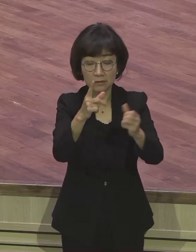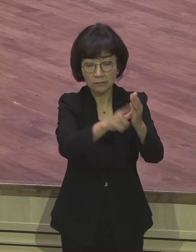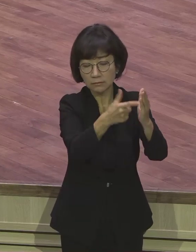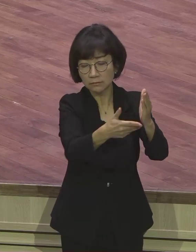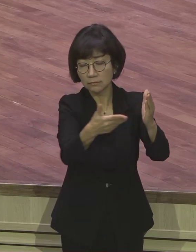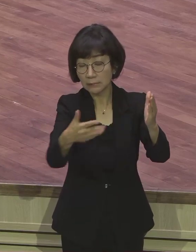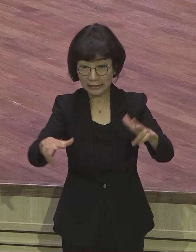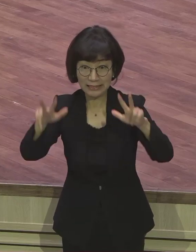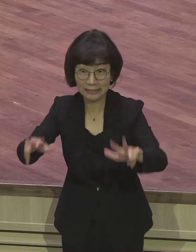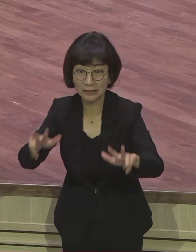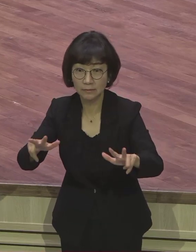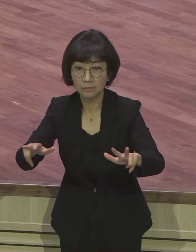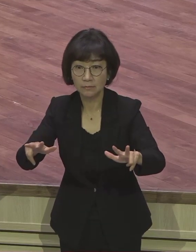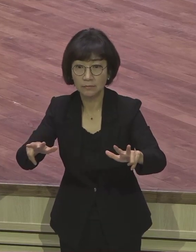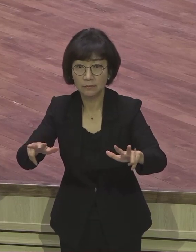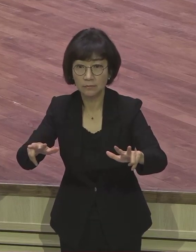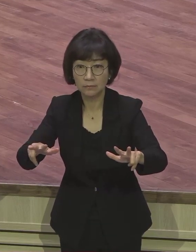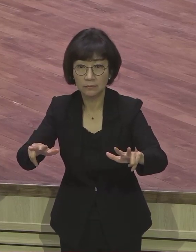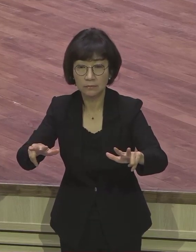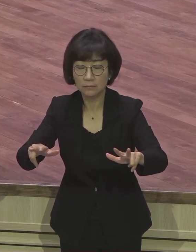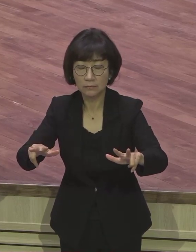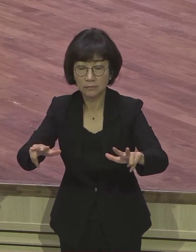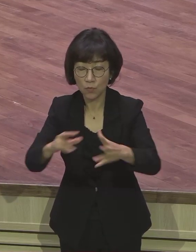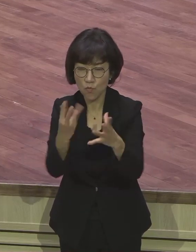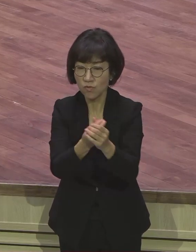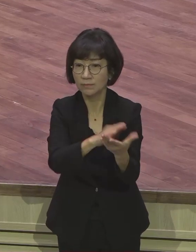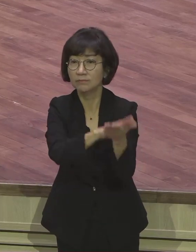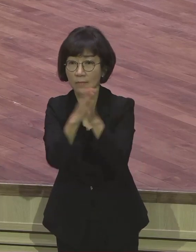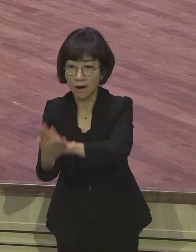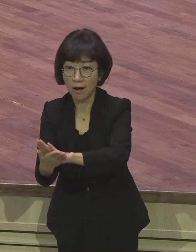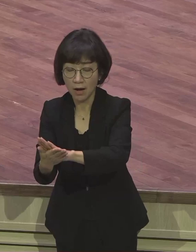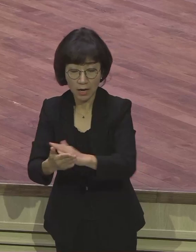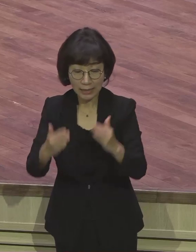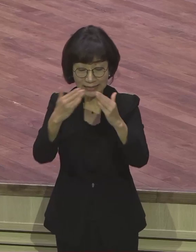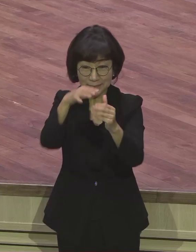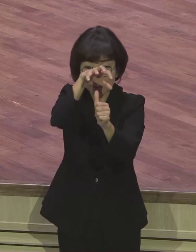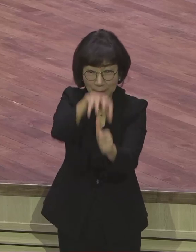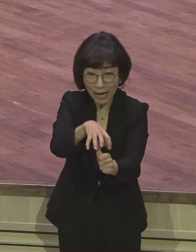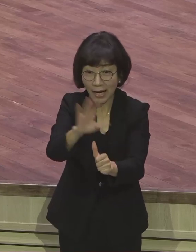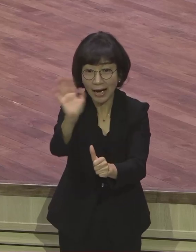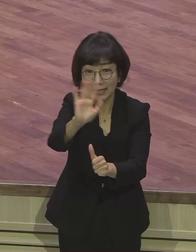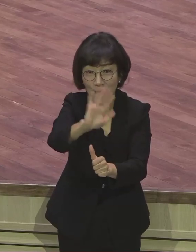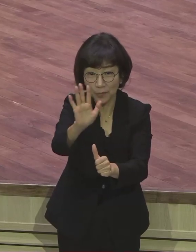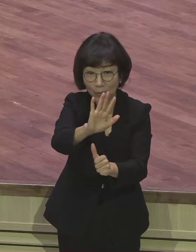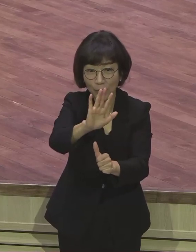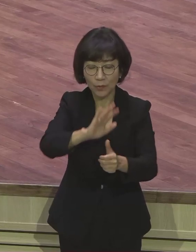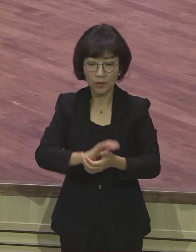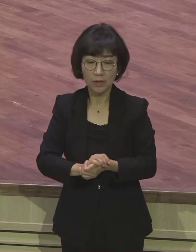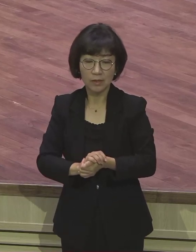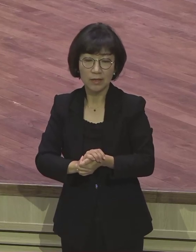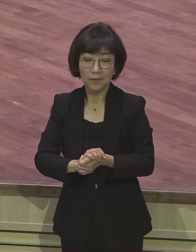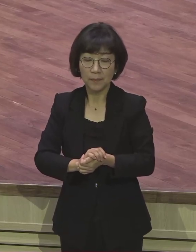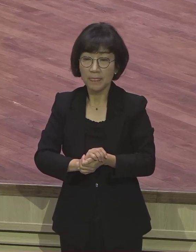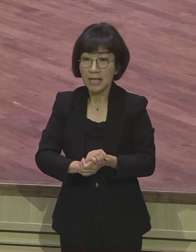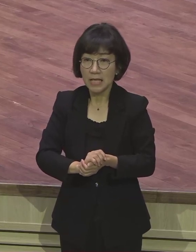상황은 완전히 달라졌어요. 가택연금이 아니라 악력 높은 로마